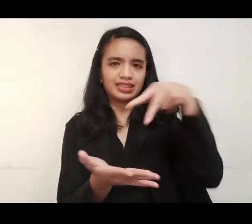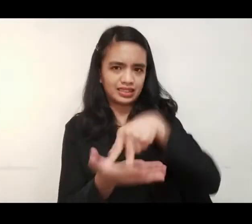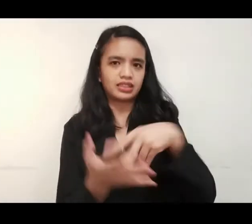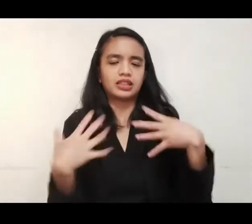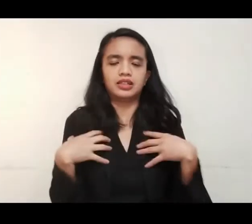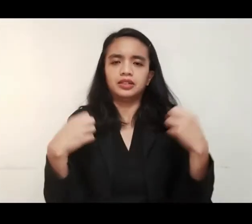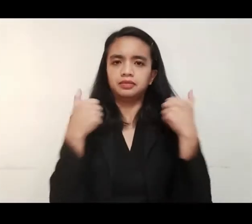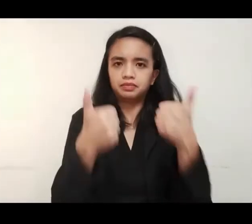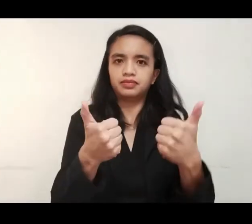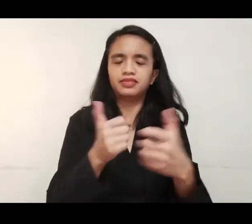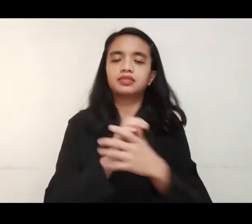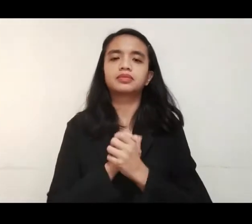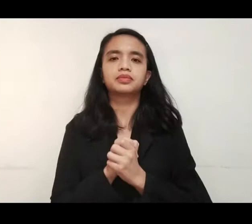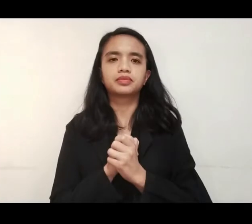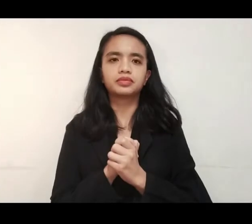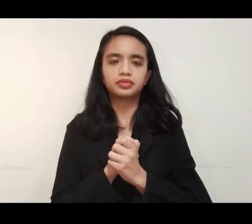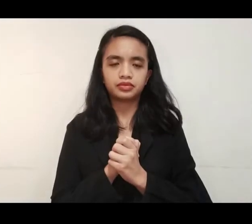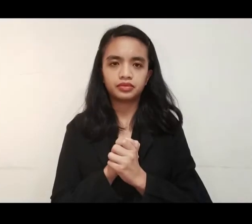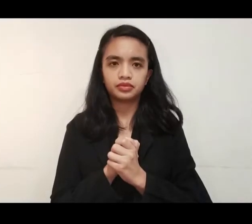bilang ng recoveries.